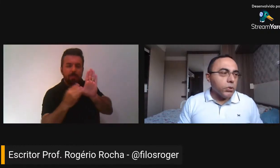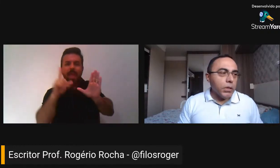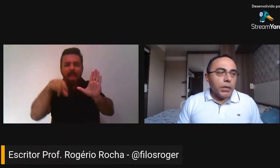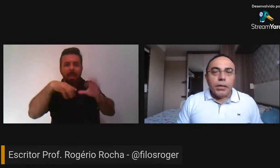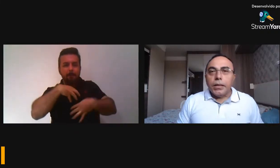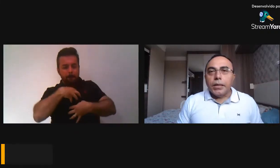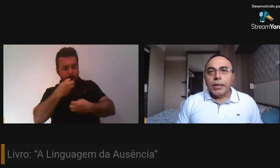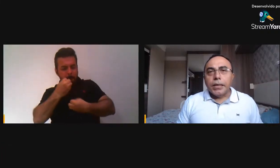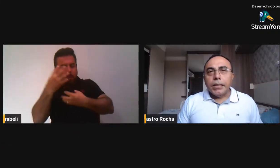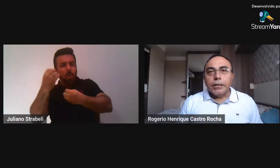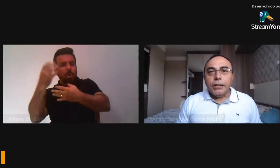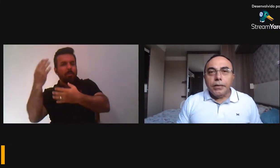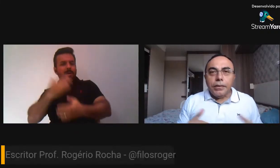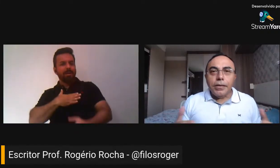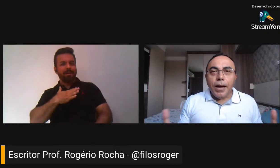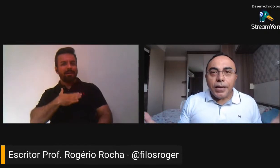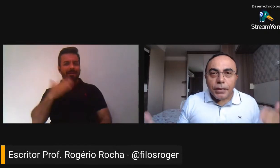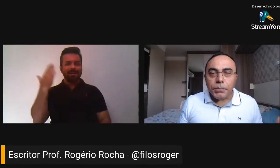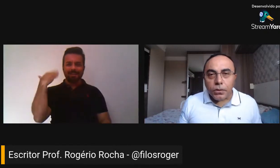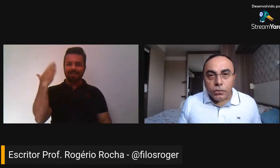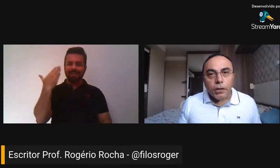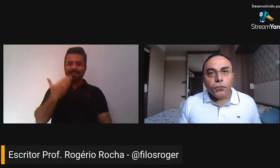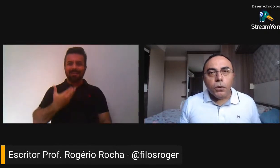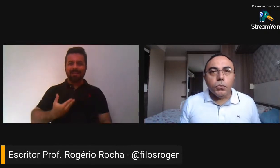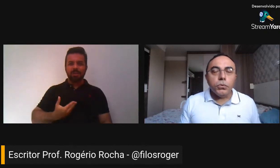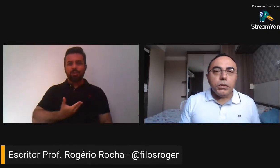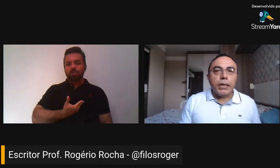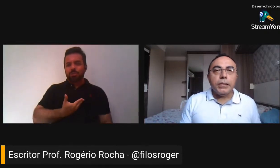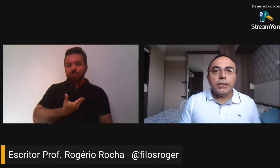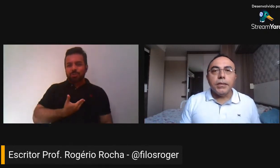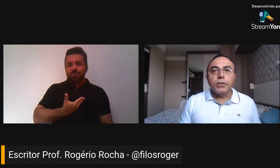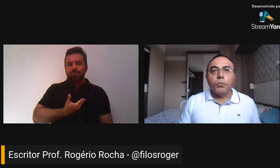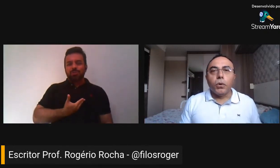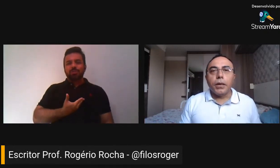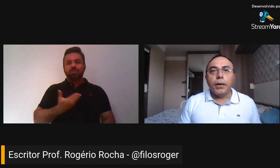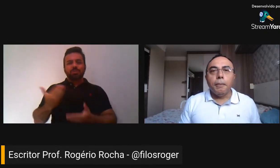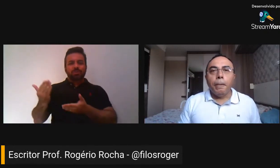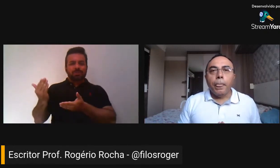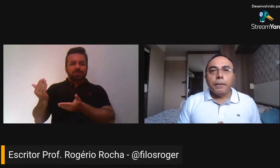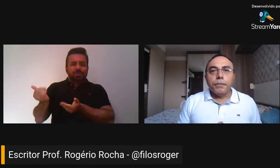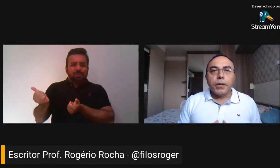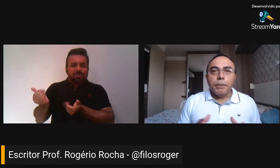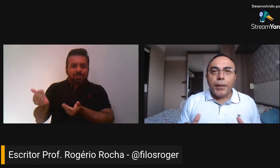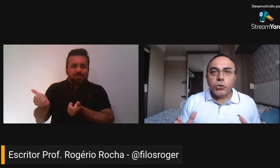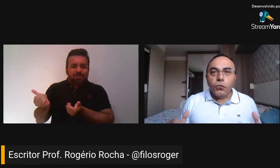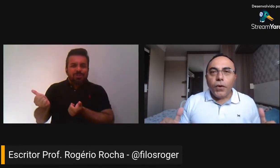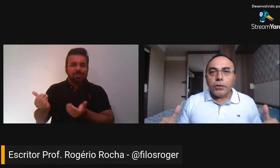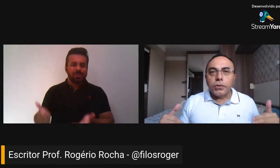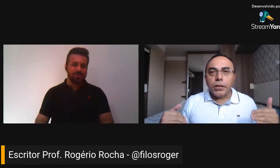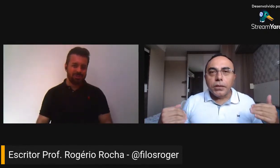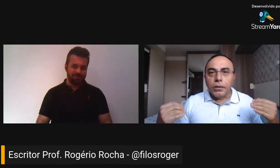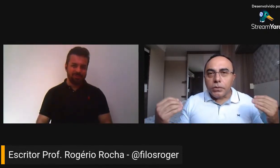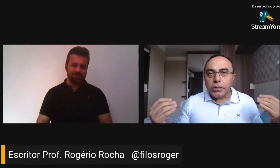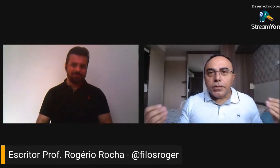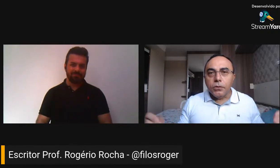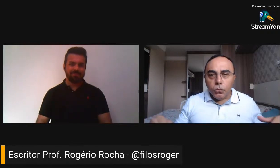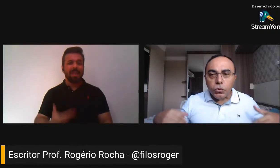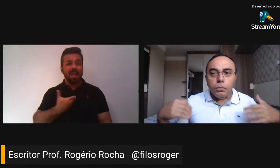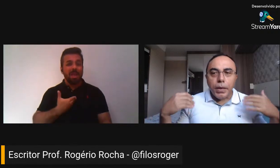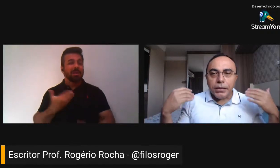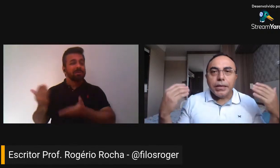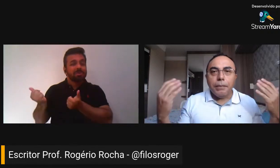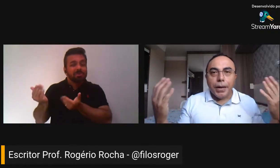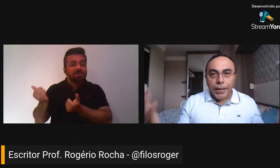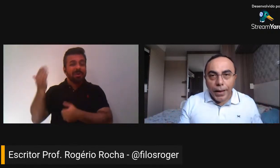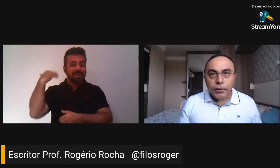juventude. E a recepção dele foi muito interessante, interessante, em que pese o fato de ele não ter sido